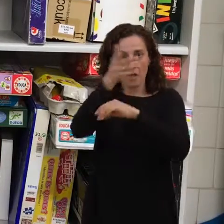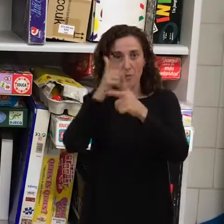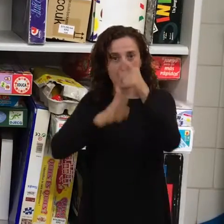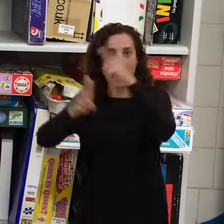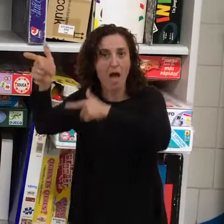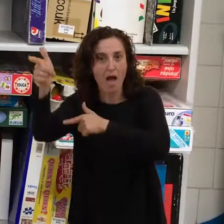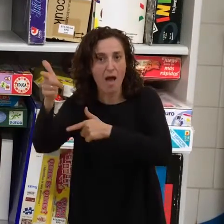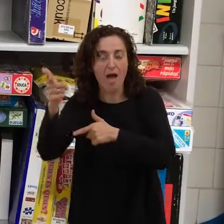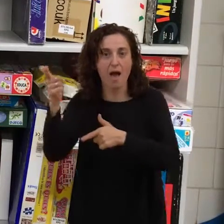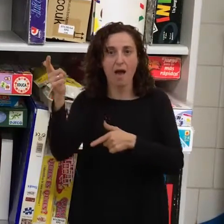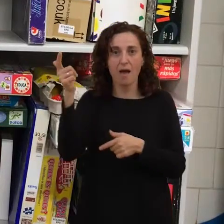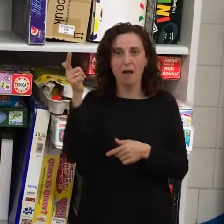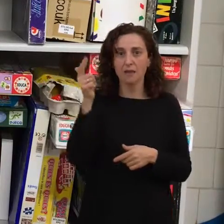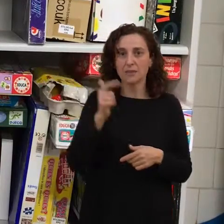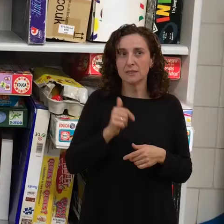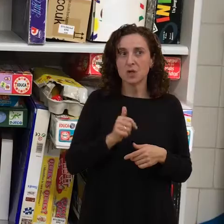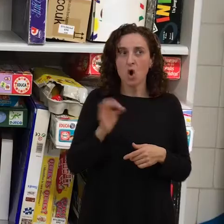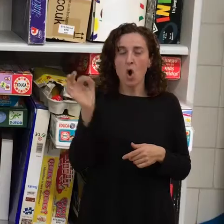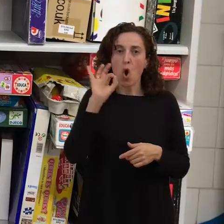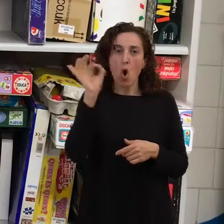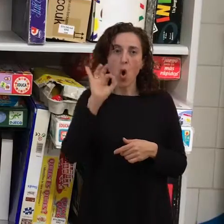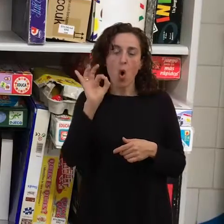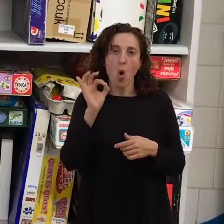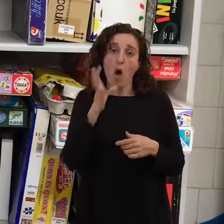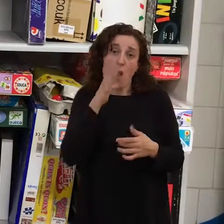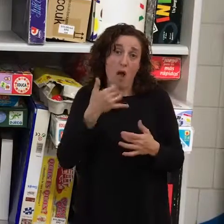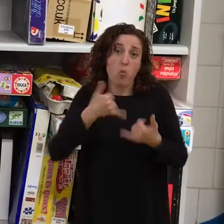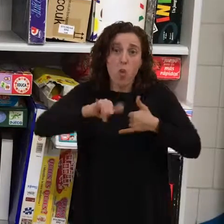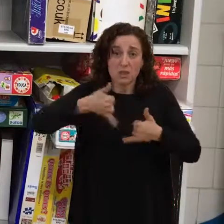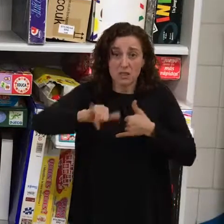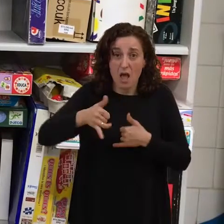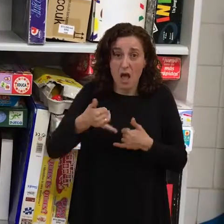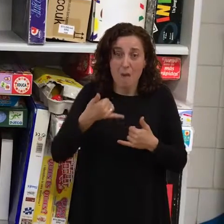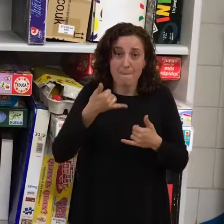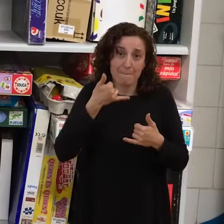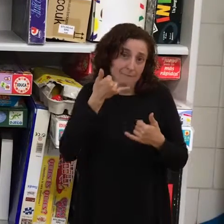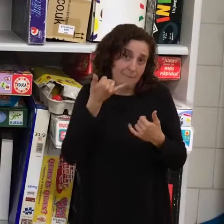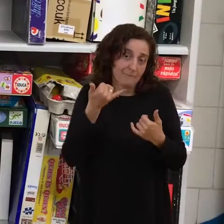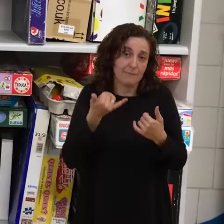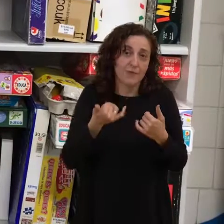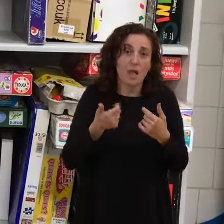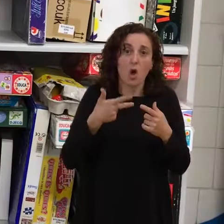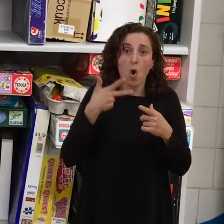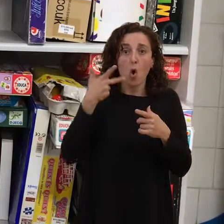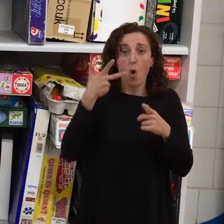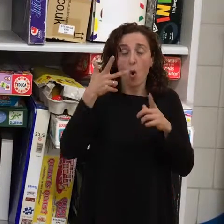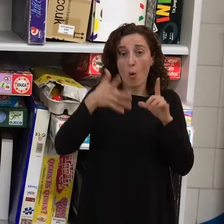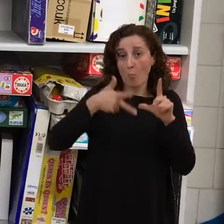viajar, mandan ahora los whatsapps, hacen videollamadas, siguen en contacto.